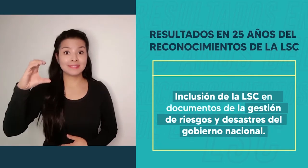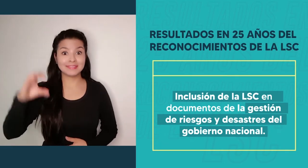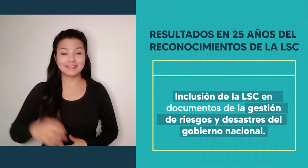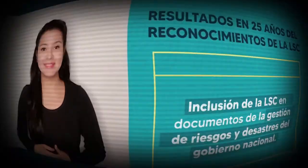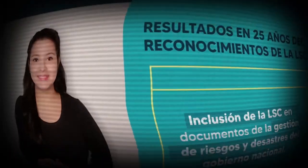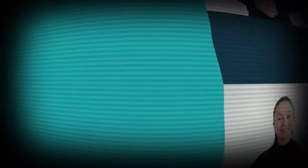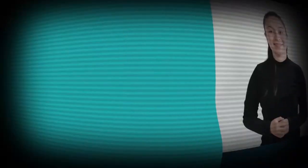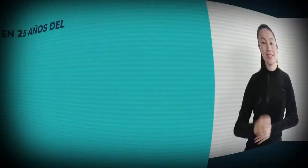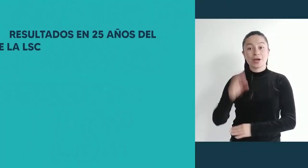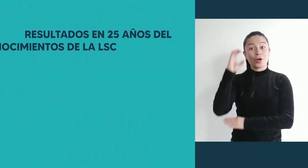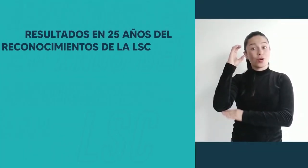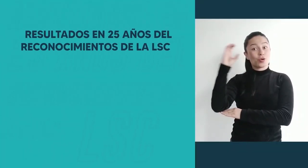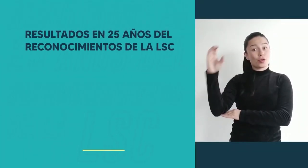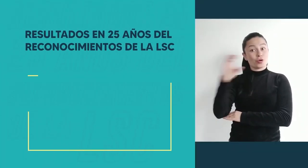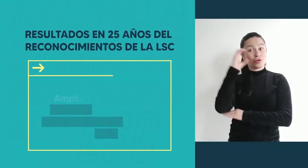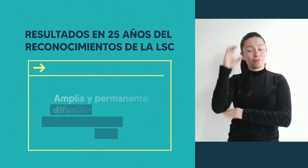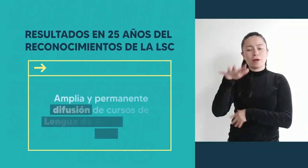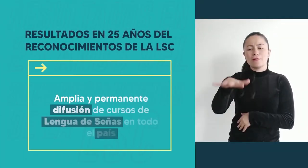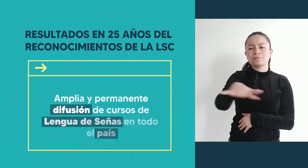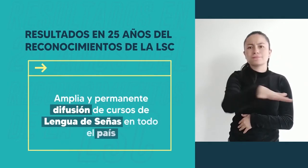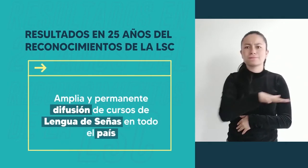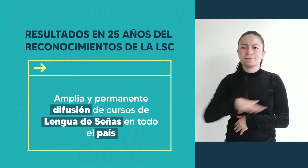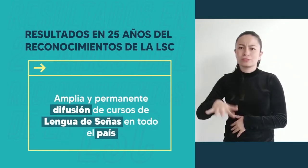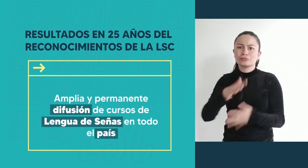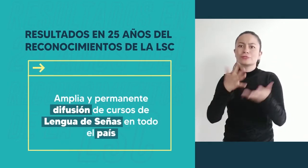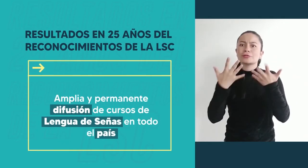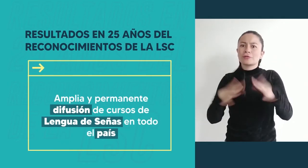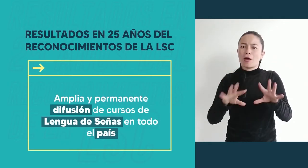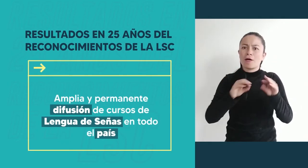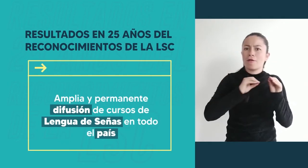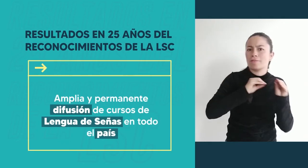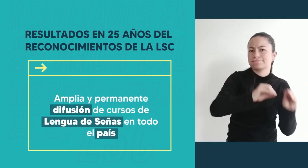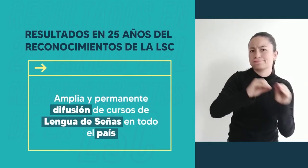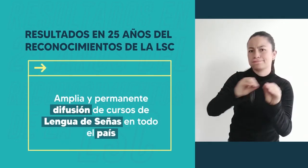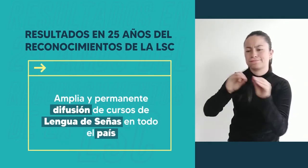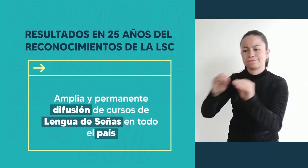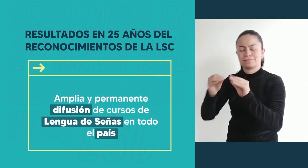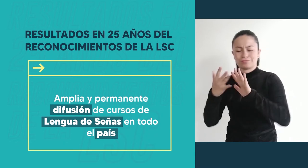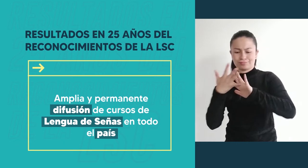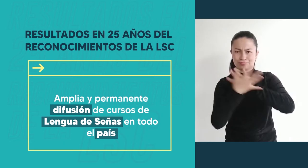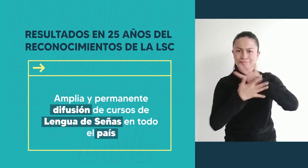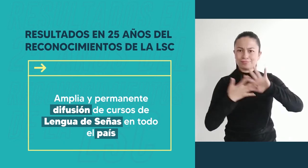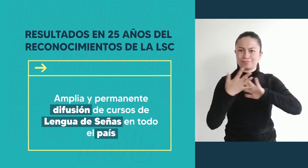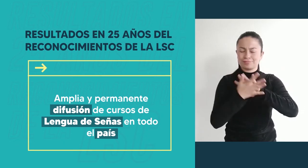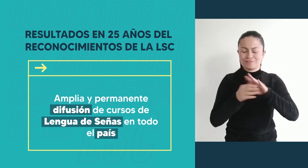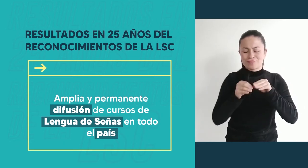Amplia y permanente difusión de cursos de lengua de señas en todo el país.